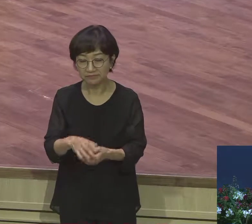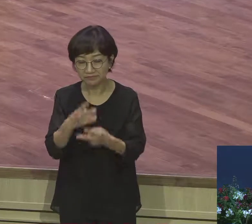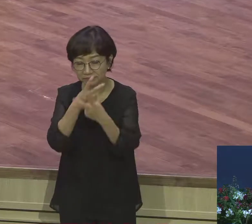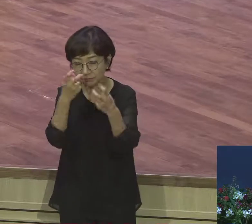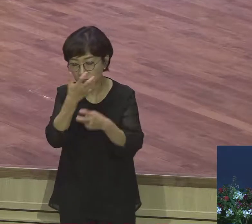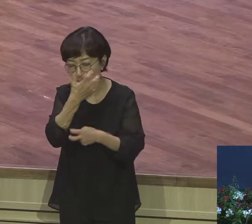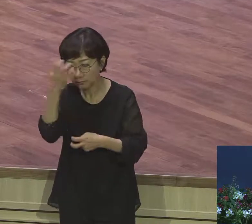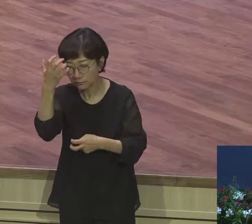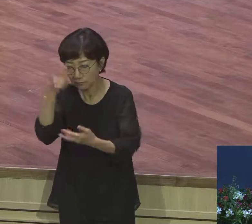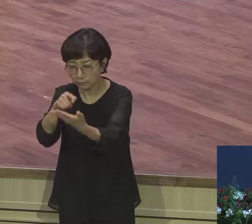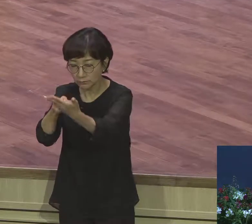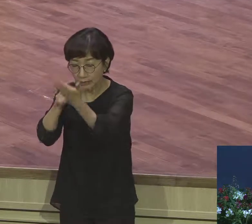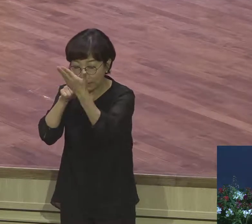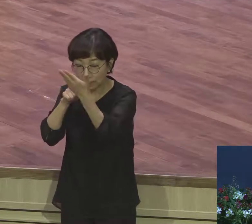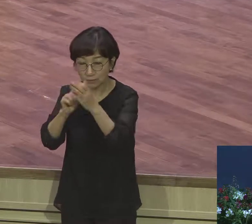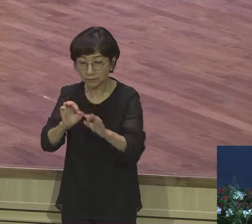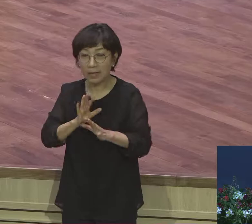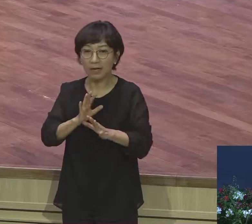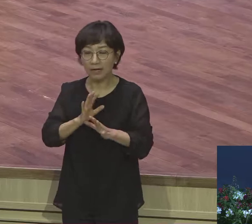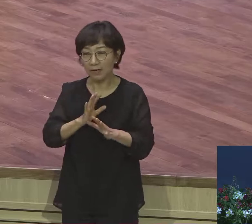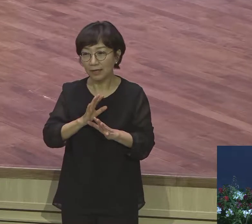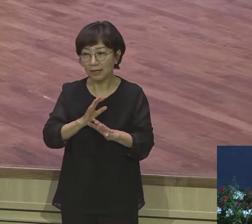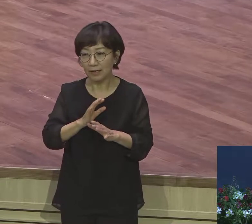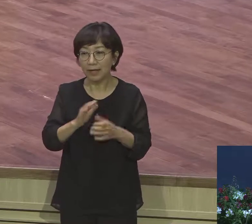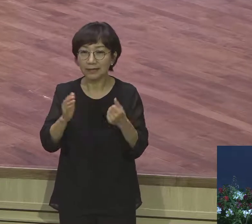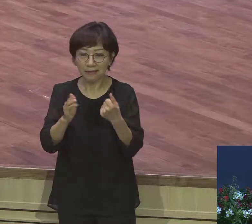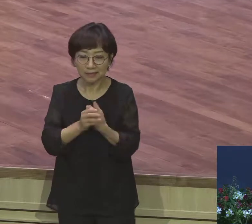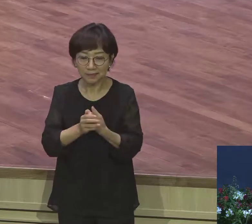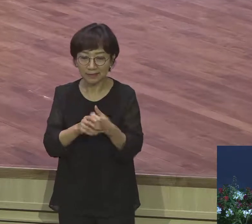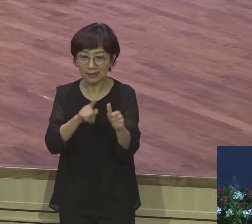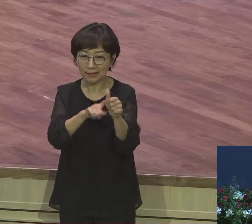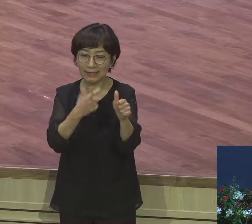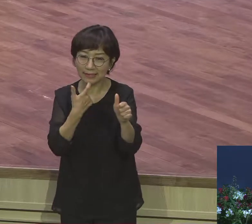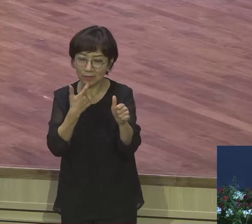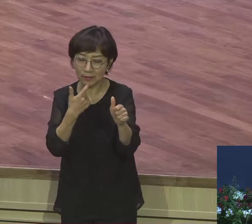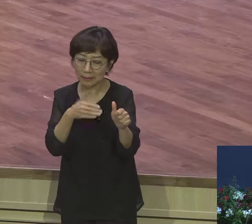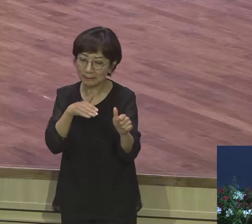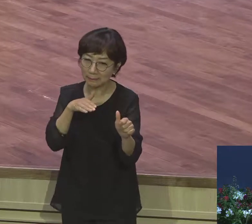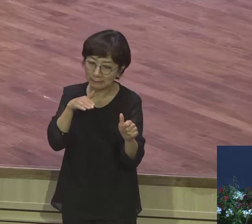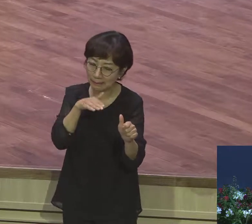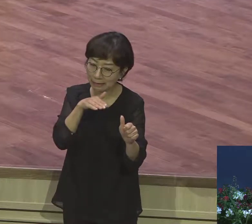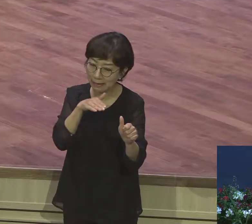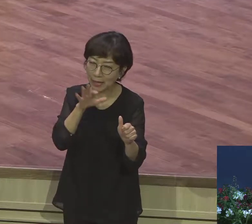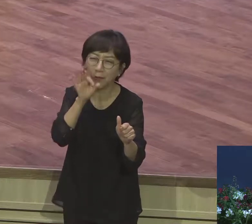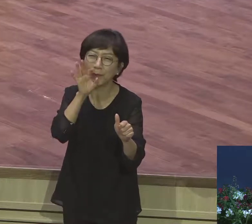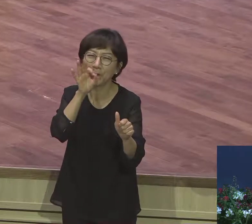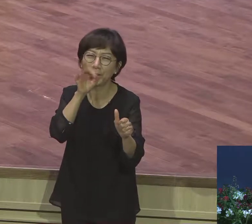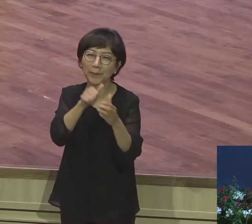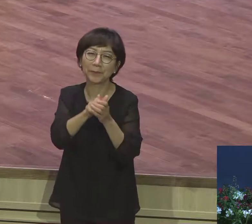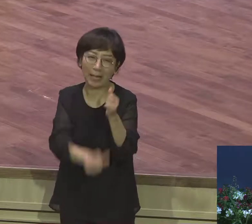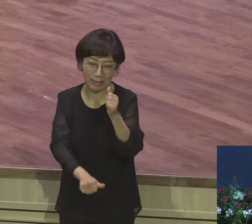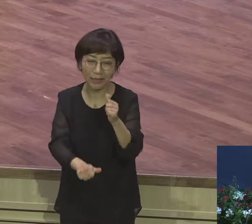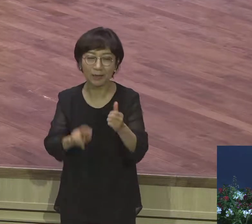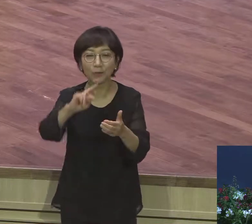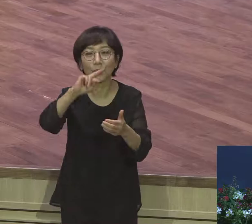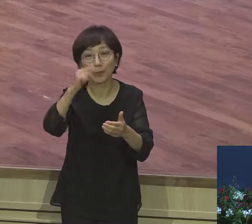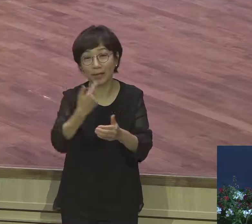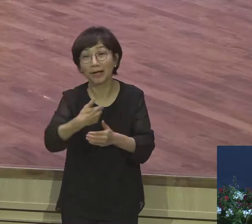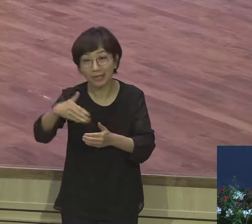못하고 어떤 해도 끼치지 못하고 돌아갔습니다 상세기 상세기 31장 3절에서 하나님이